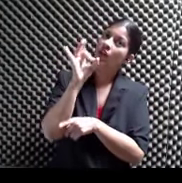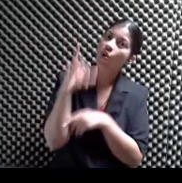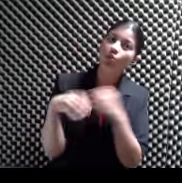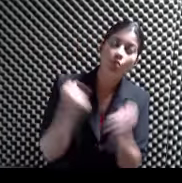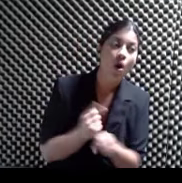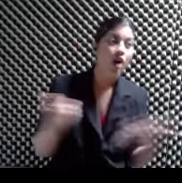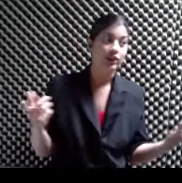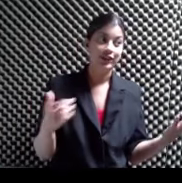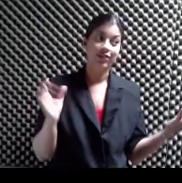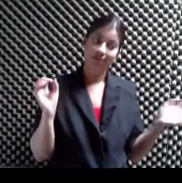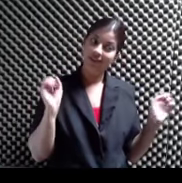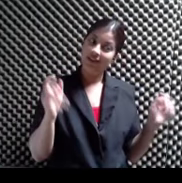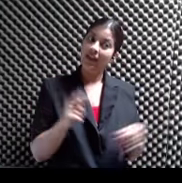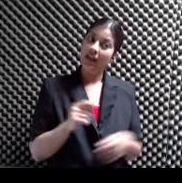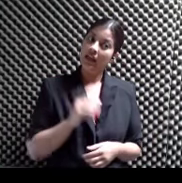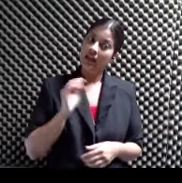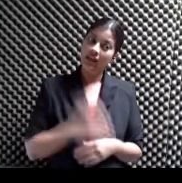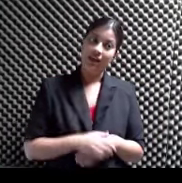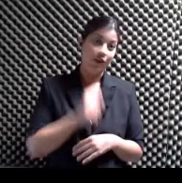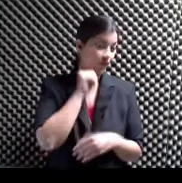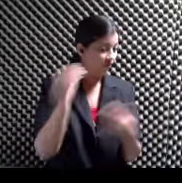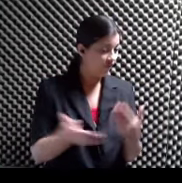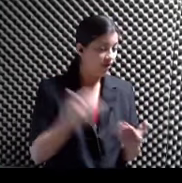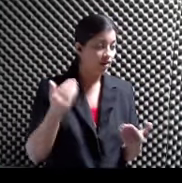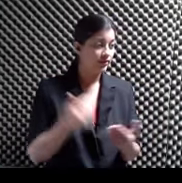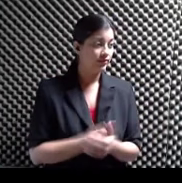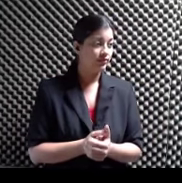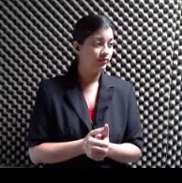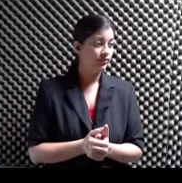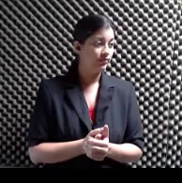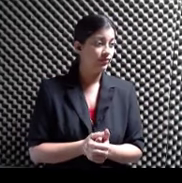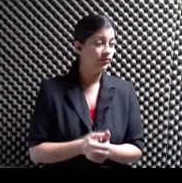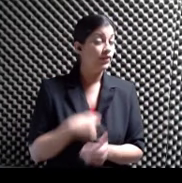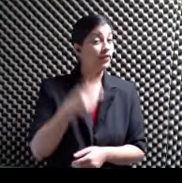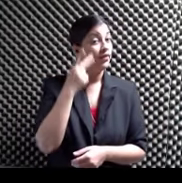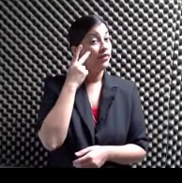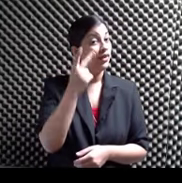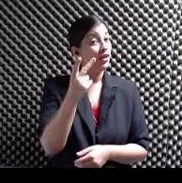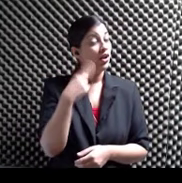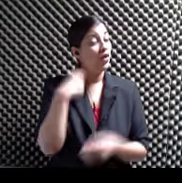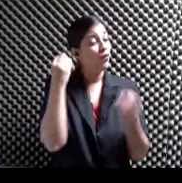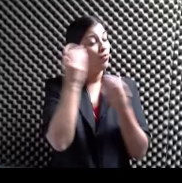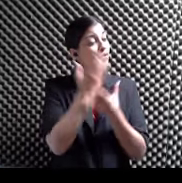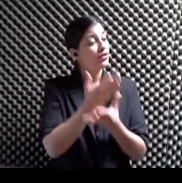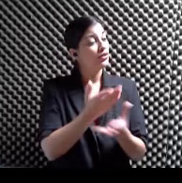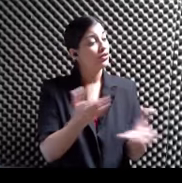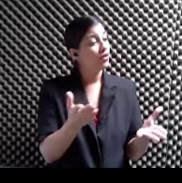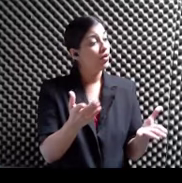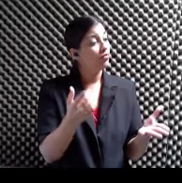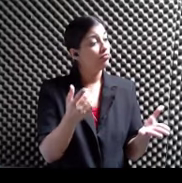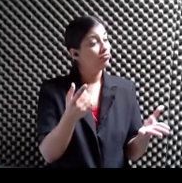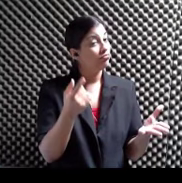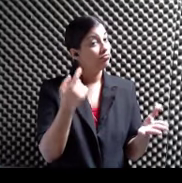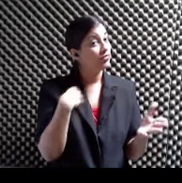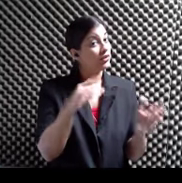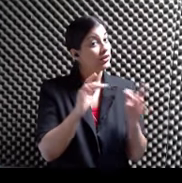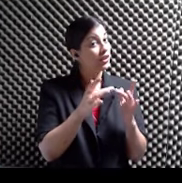sí Hello No fácil No es fácil Así que yo veo aquí Que hay una información Que se puede pasar a la internet GiganteDormido